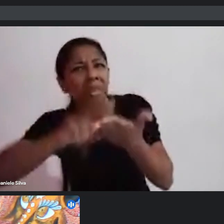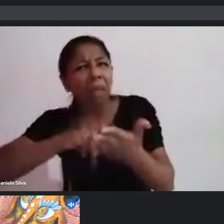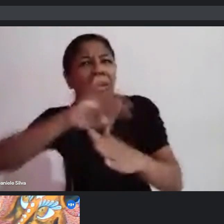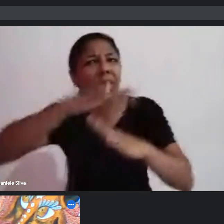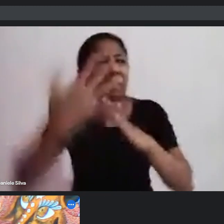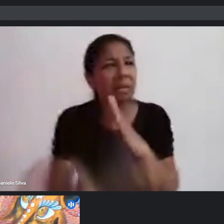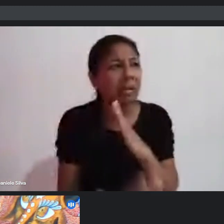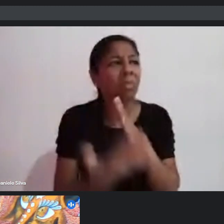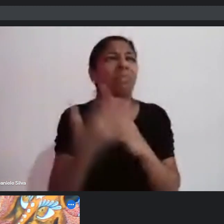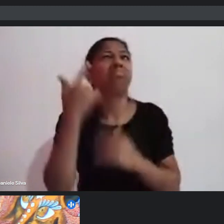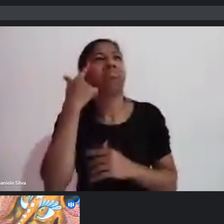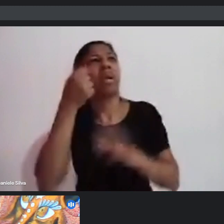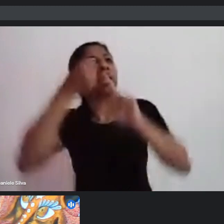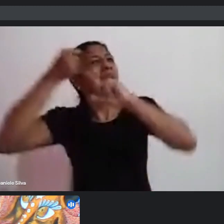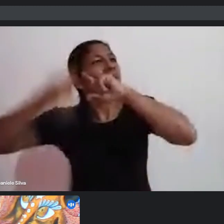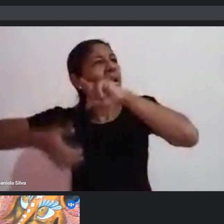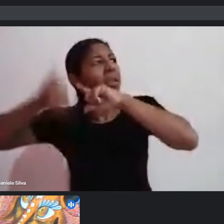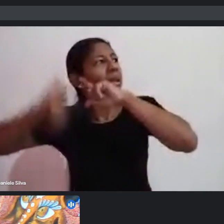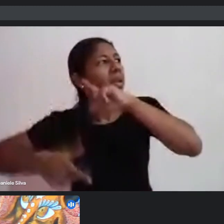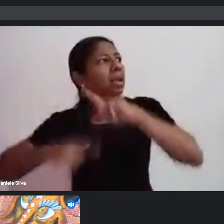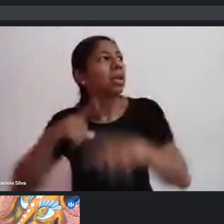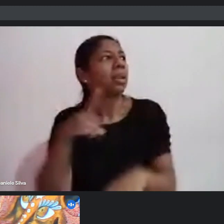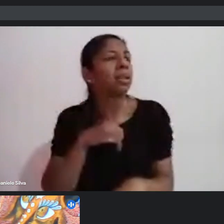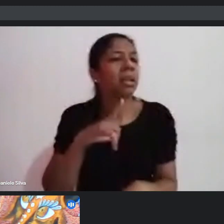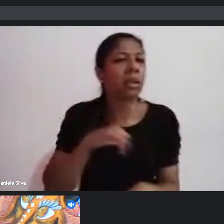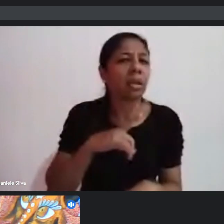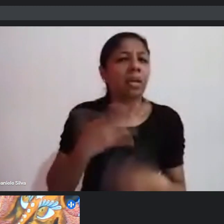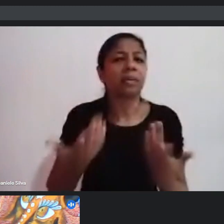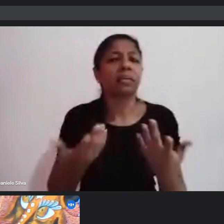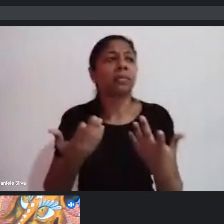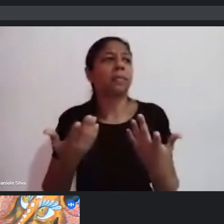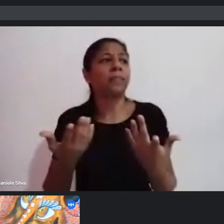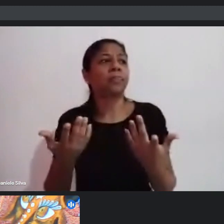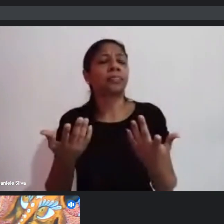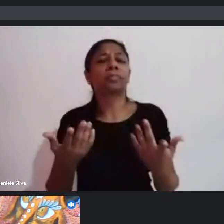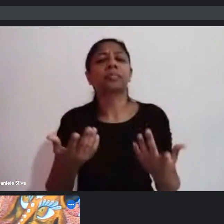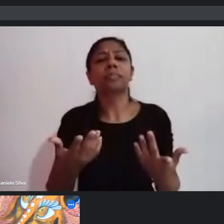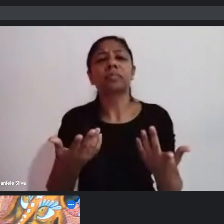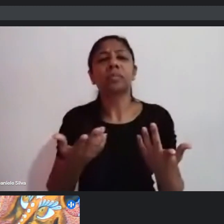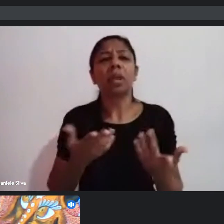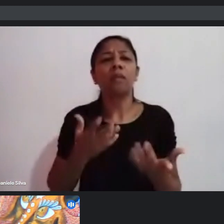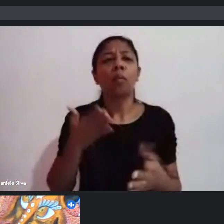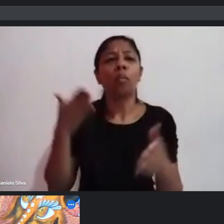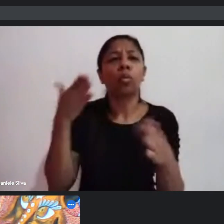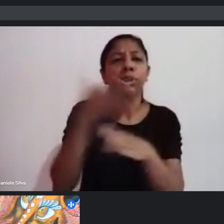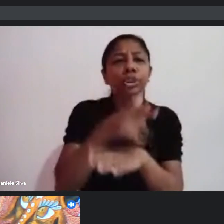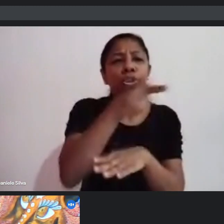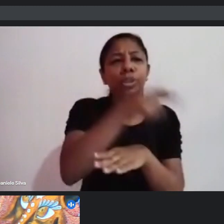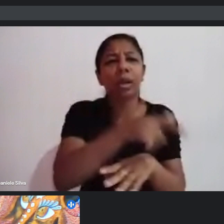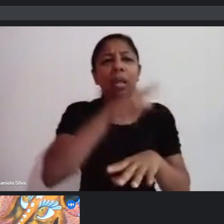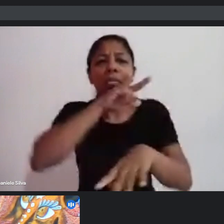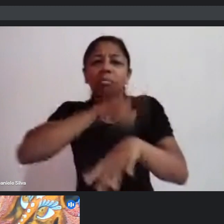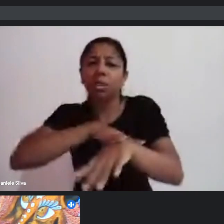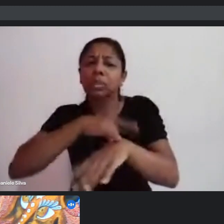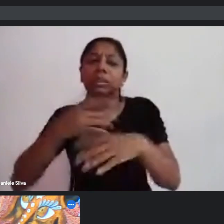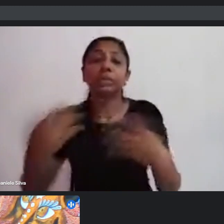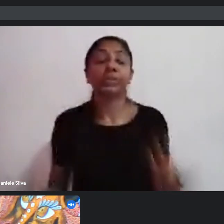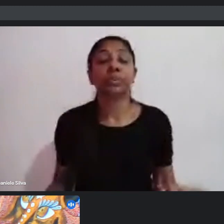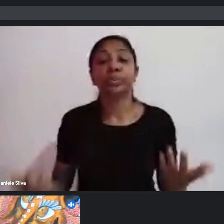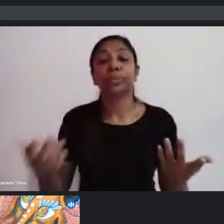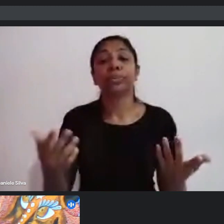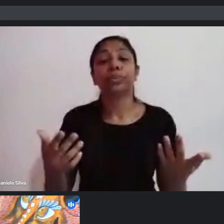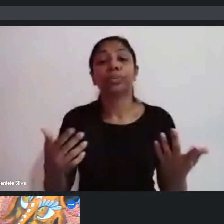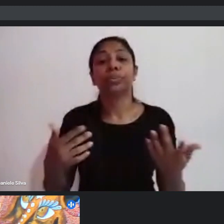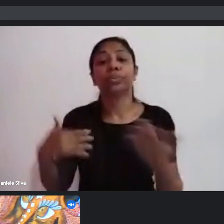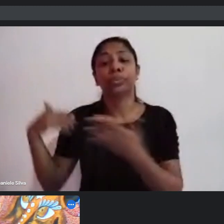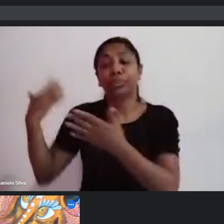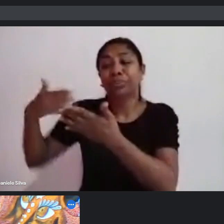não vai ter um autoestritor. Eu não sei se eu vou conseguir chegar ao banheiro, se minha cadeira vai conseguir chegar lá. Isso faz com que, ao longo do tempo, a